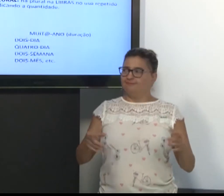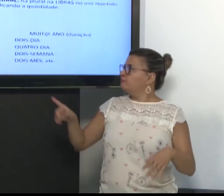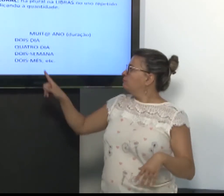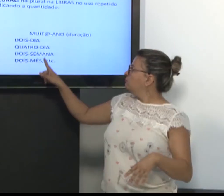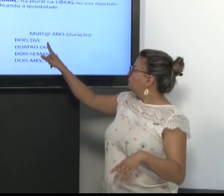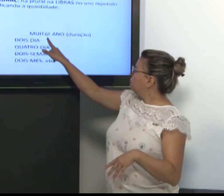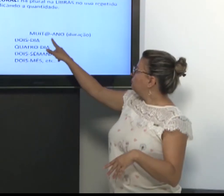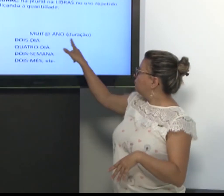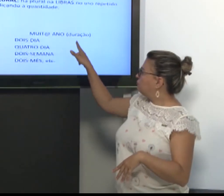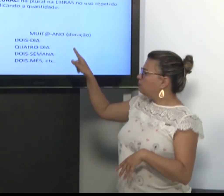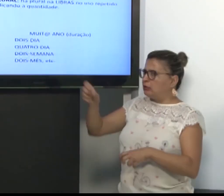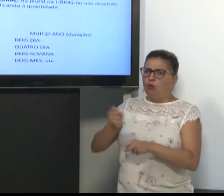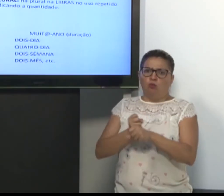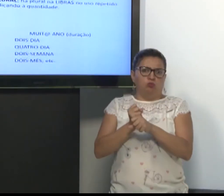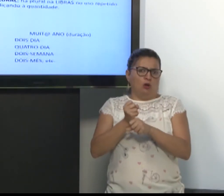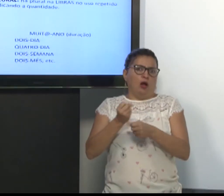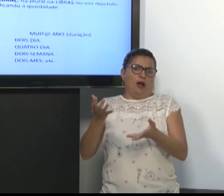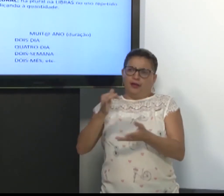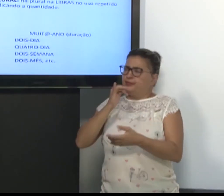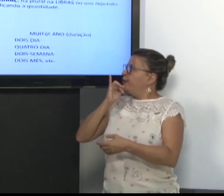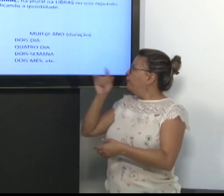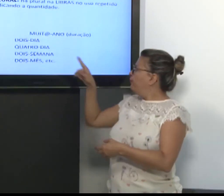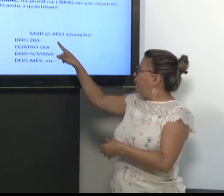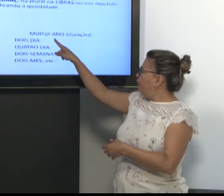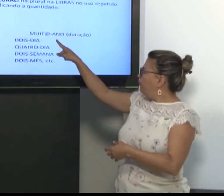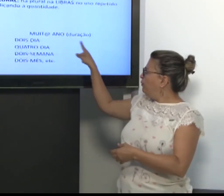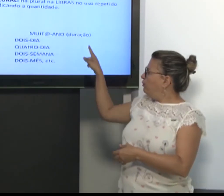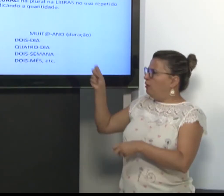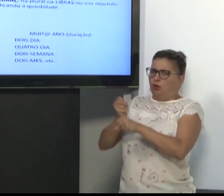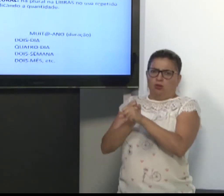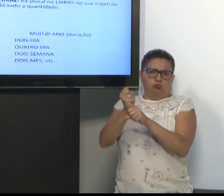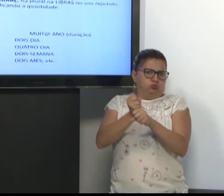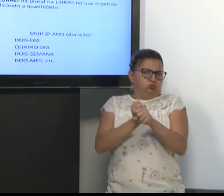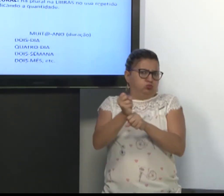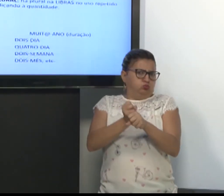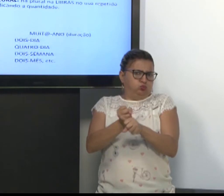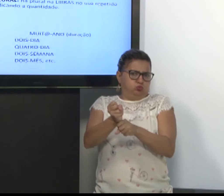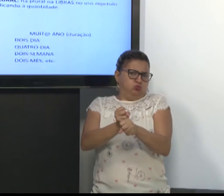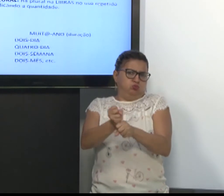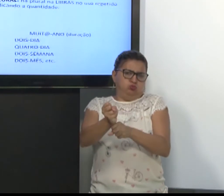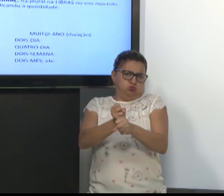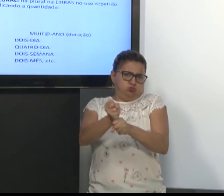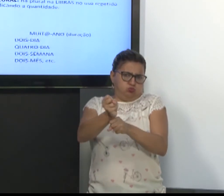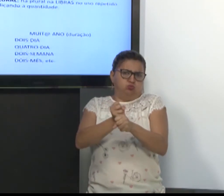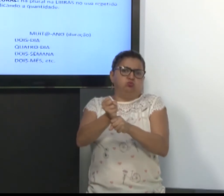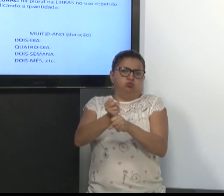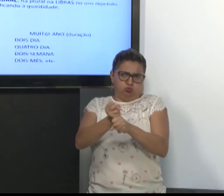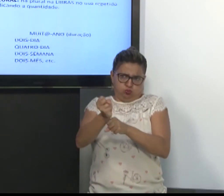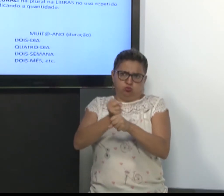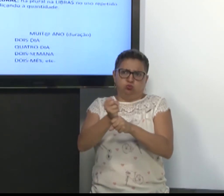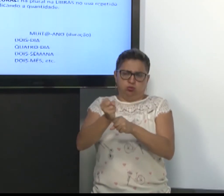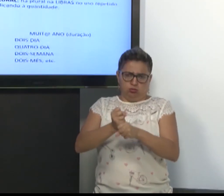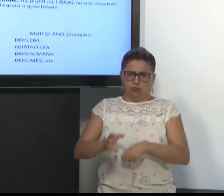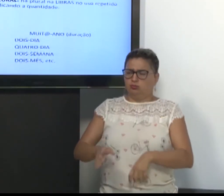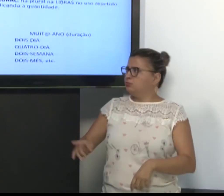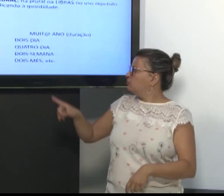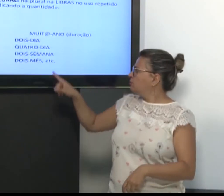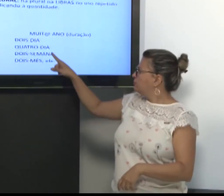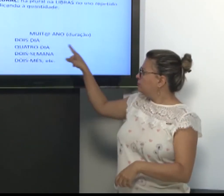Em questão de duração, muitos anos, intensifica-se a repetição do sinal. Dois